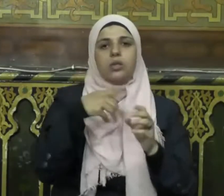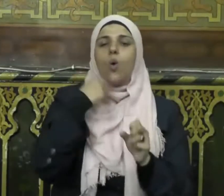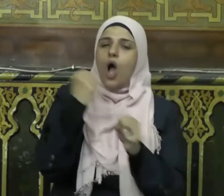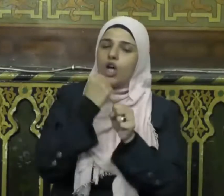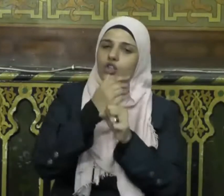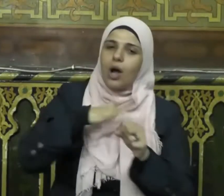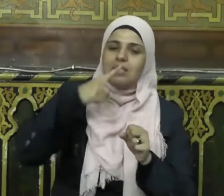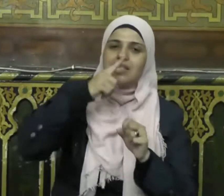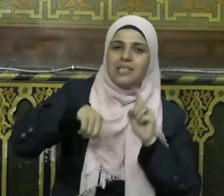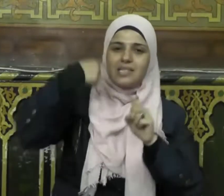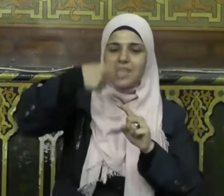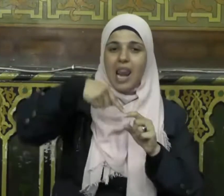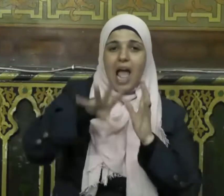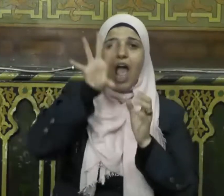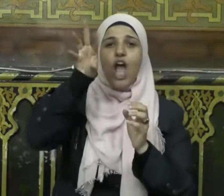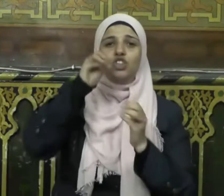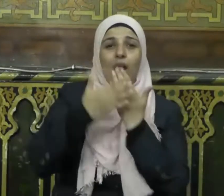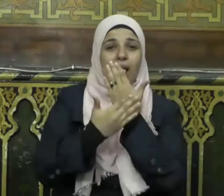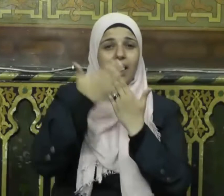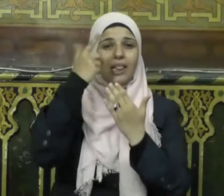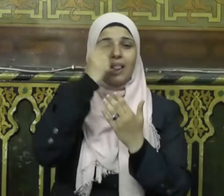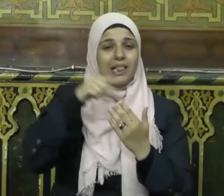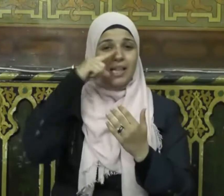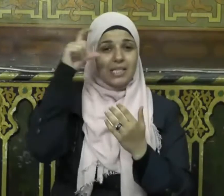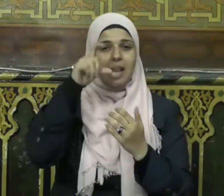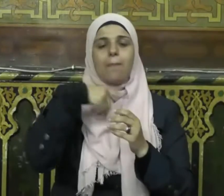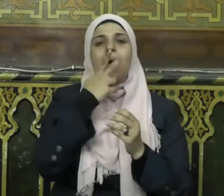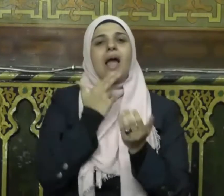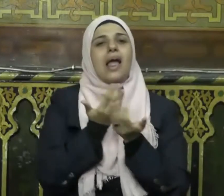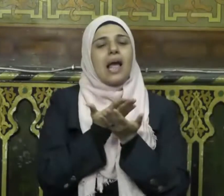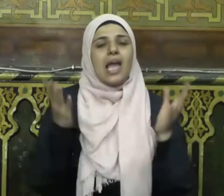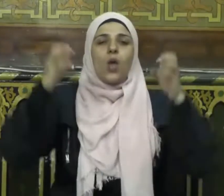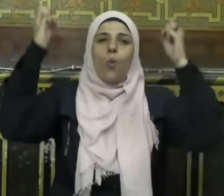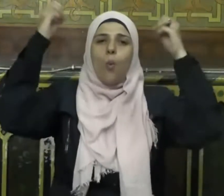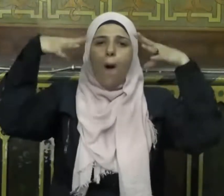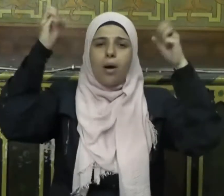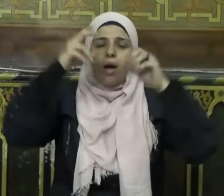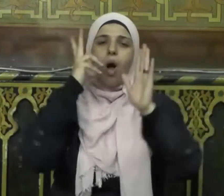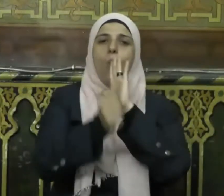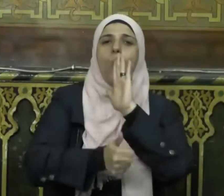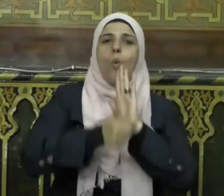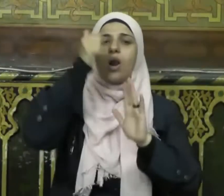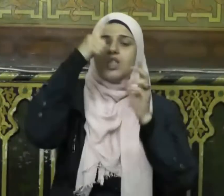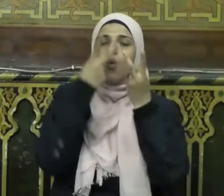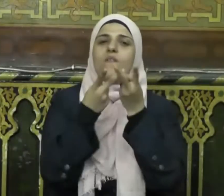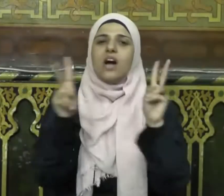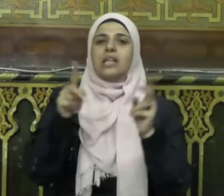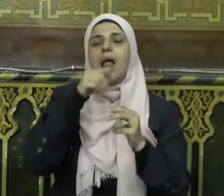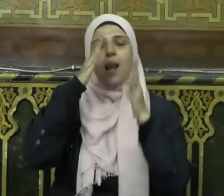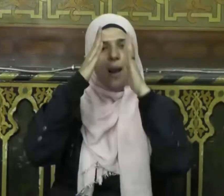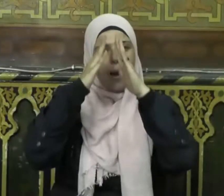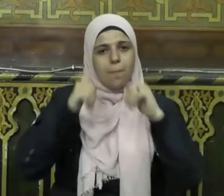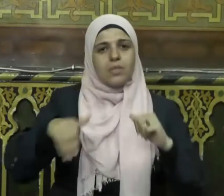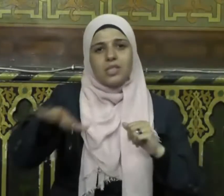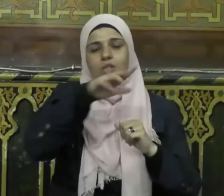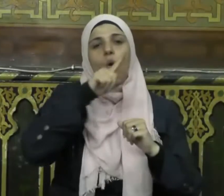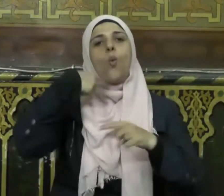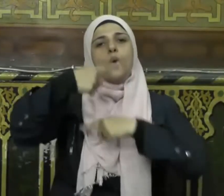الهجري الجديد عام خير وبركة ونصر وفتح لمصر وسائر بلاد